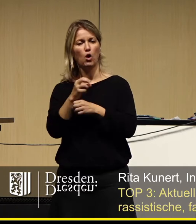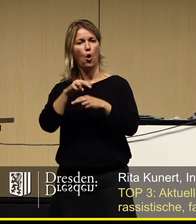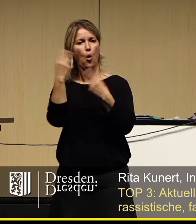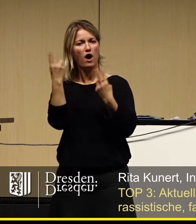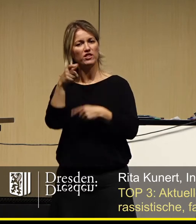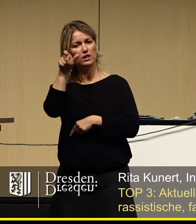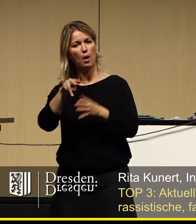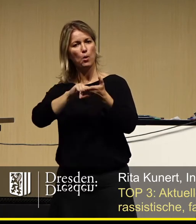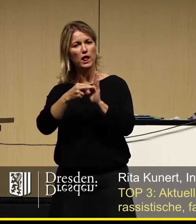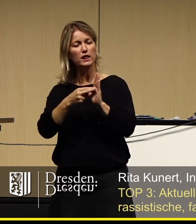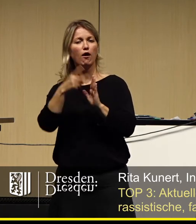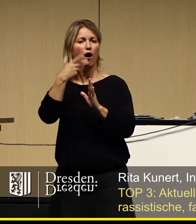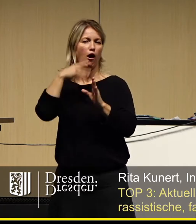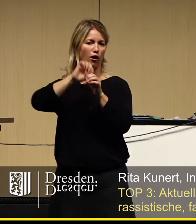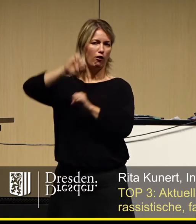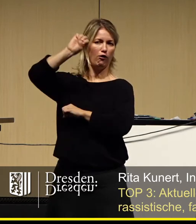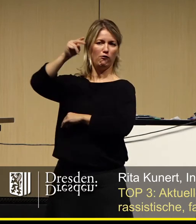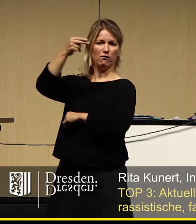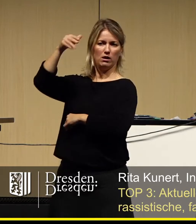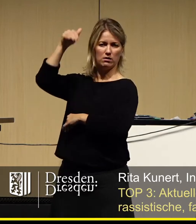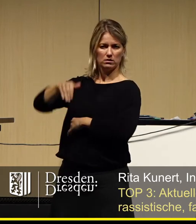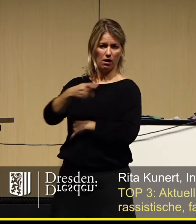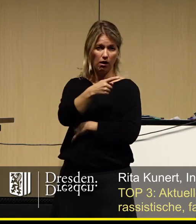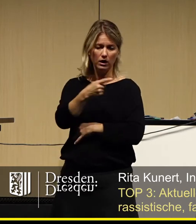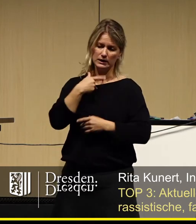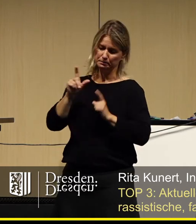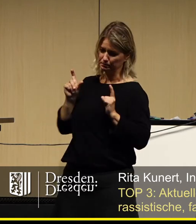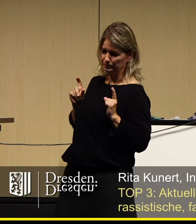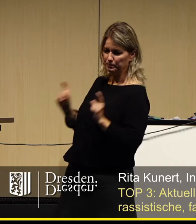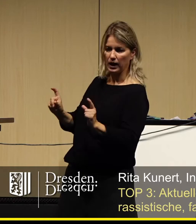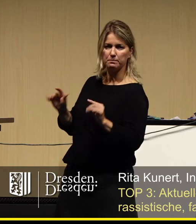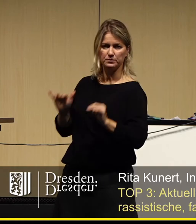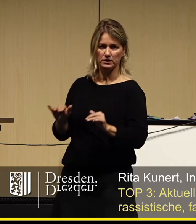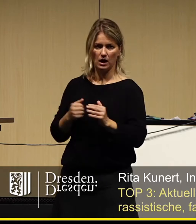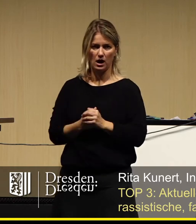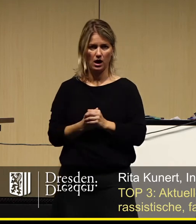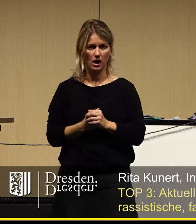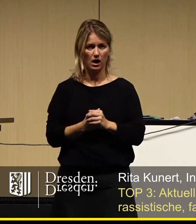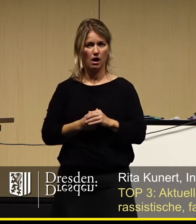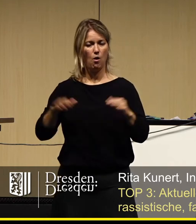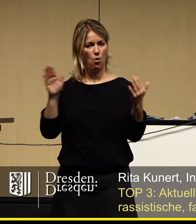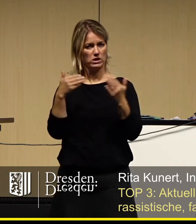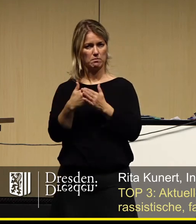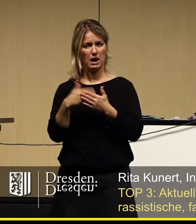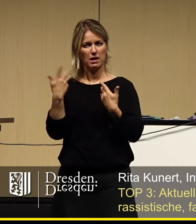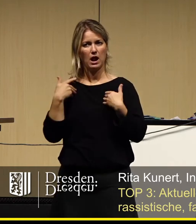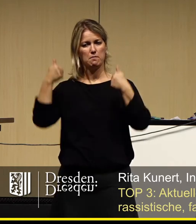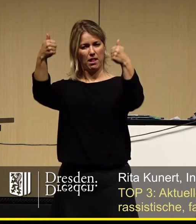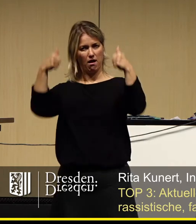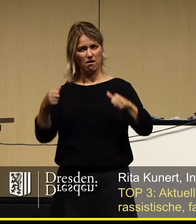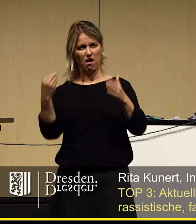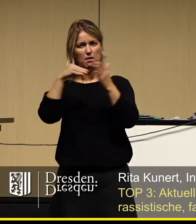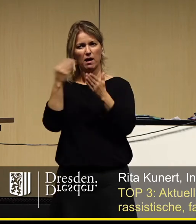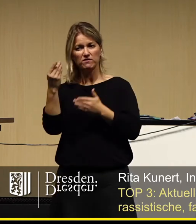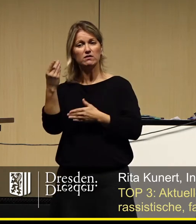Wir setzen uns denen entgegen, die mit Worten und Plakataufschriften Menschen in den Dreck treten und die